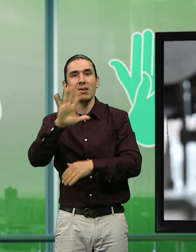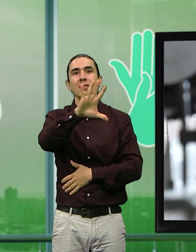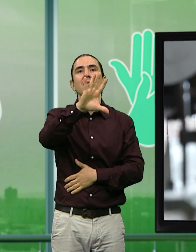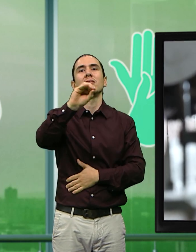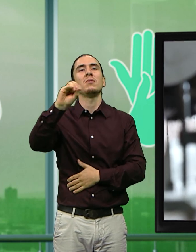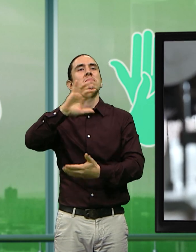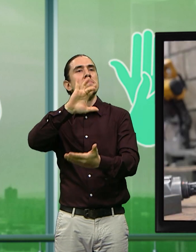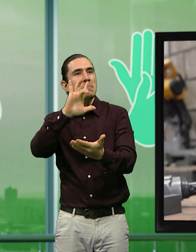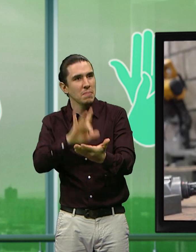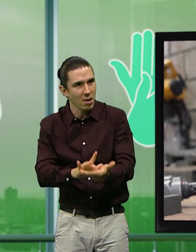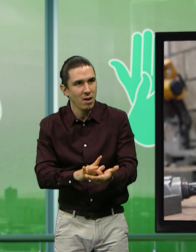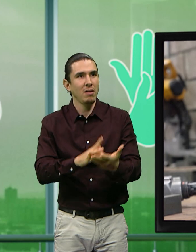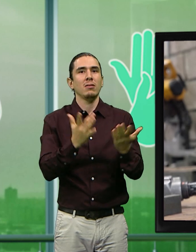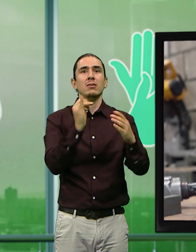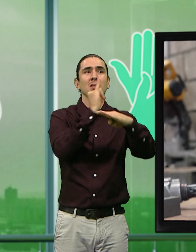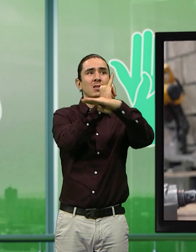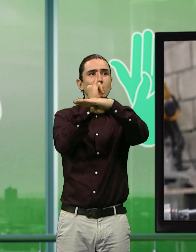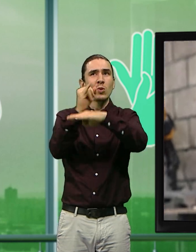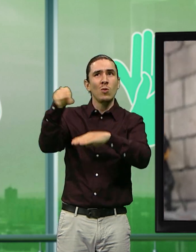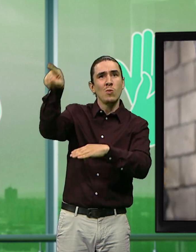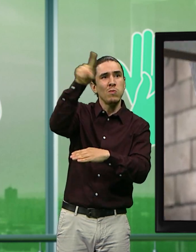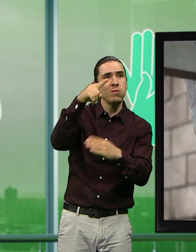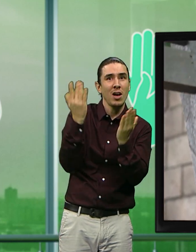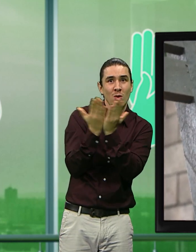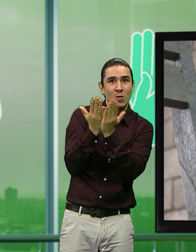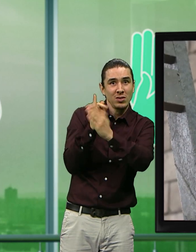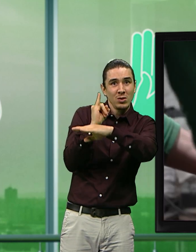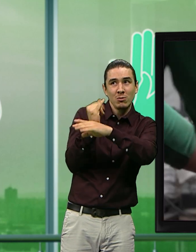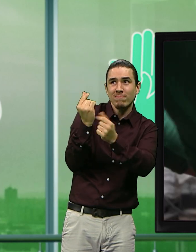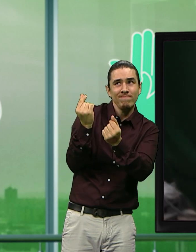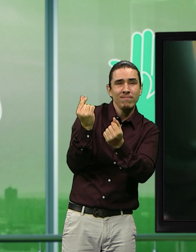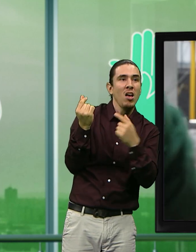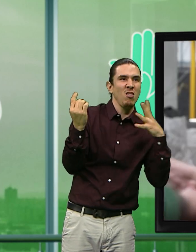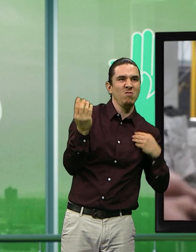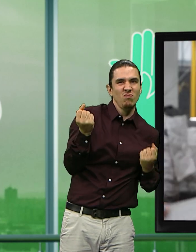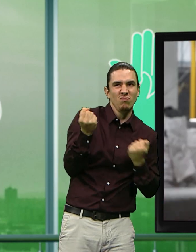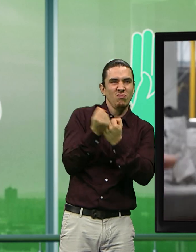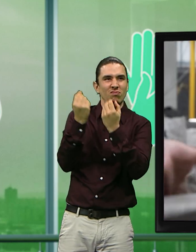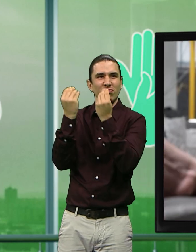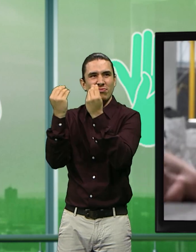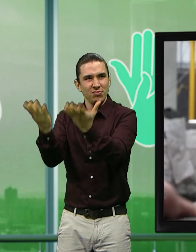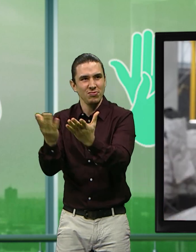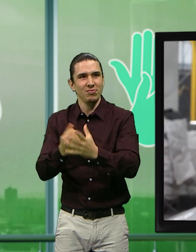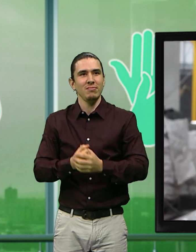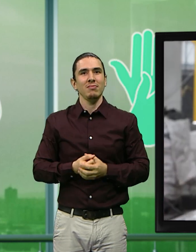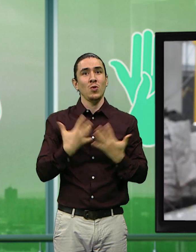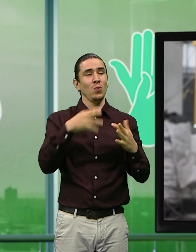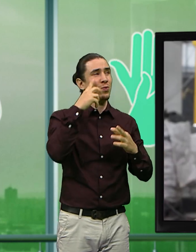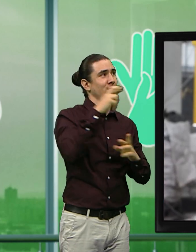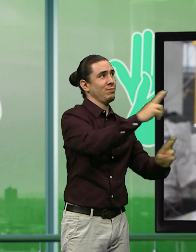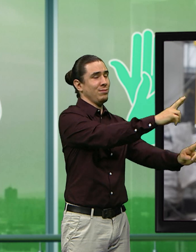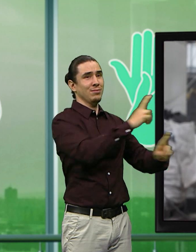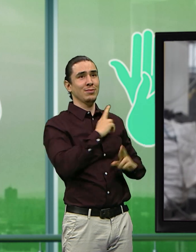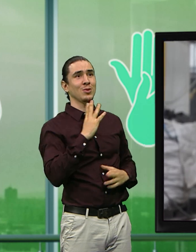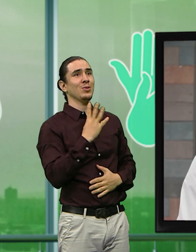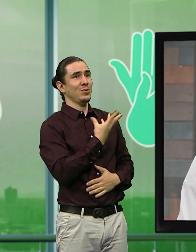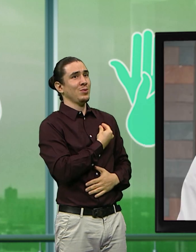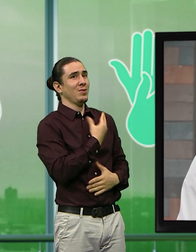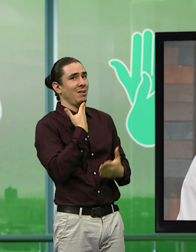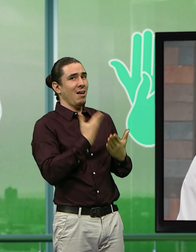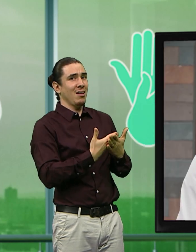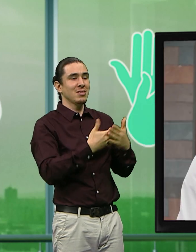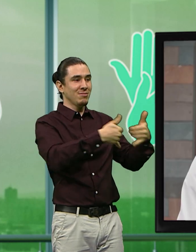infantiles ya en instituciones educativas de bajos recursos, nos ha permitido lograr ciertos reconocimientos.